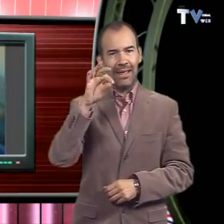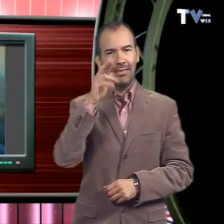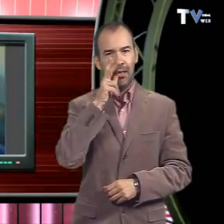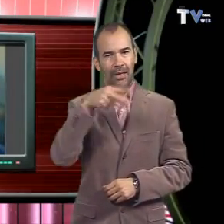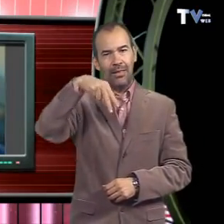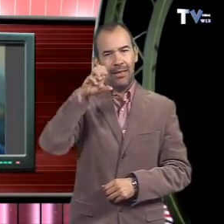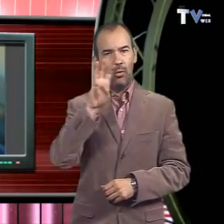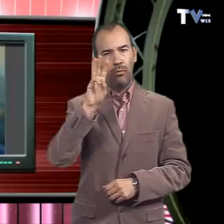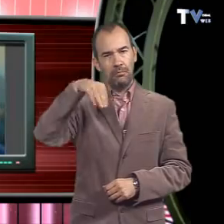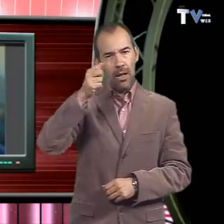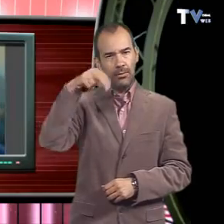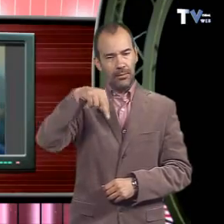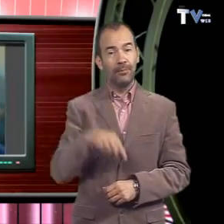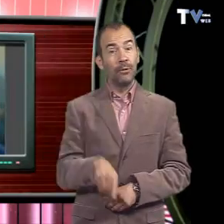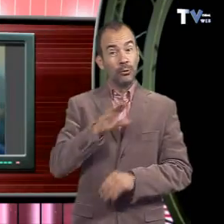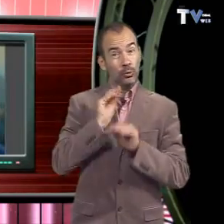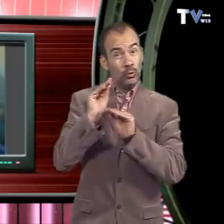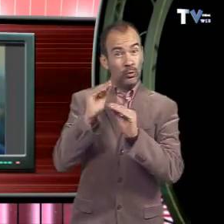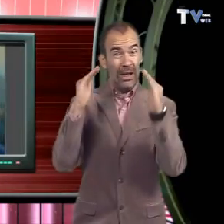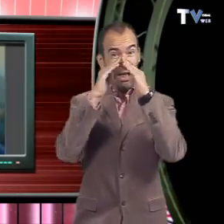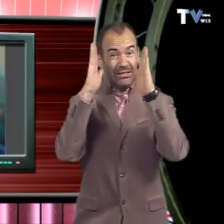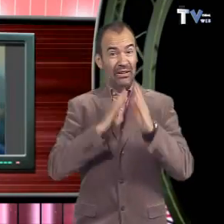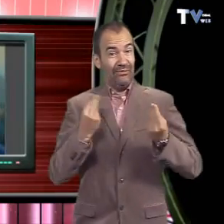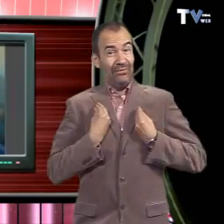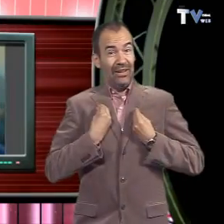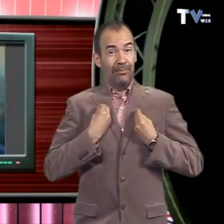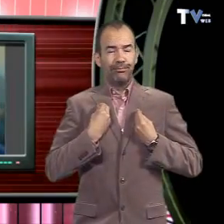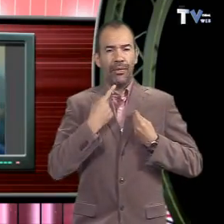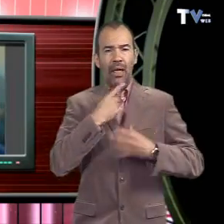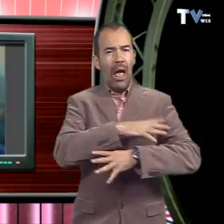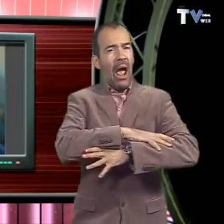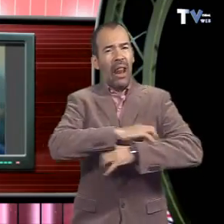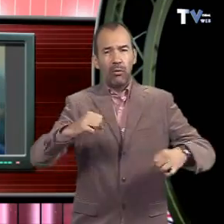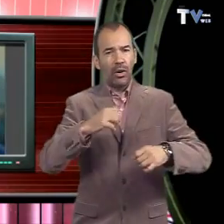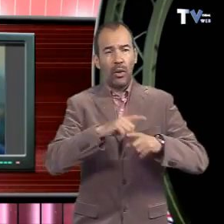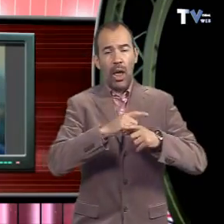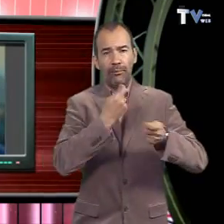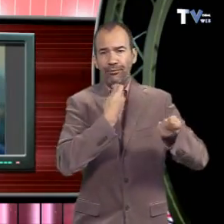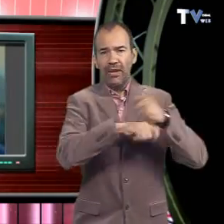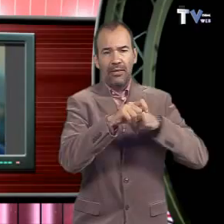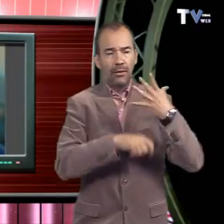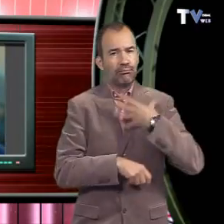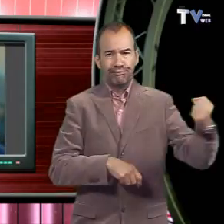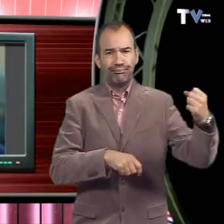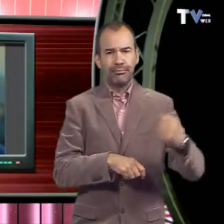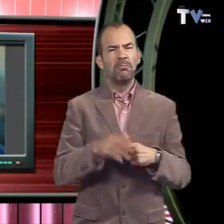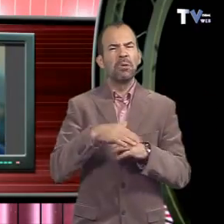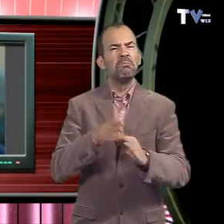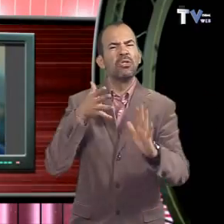Un ciutadà britànic sort s'està veient obligat a vendre la seva casa després d'haver